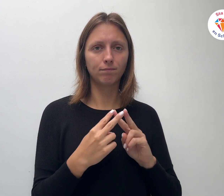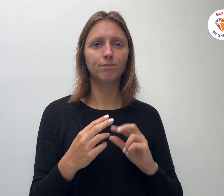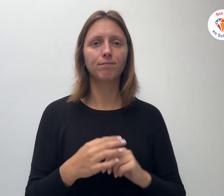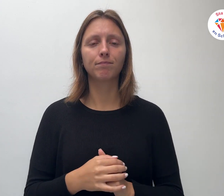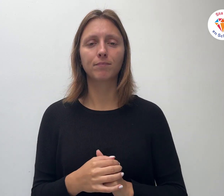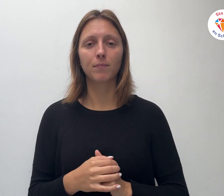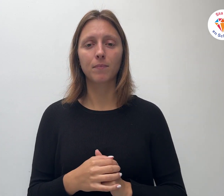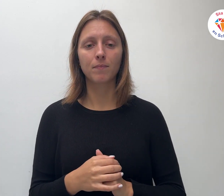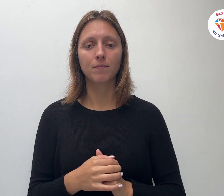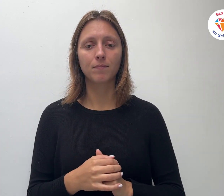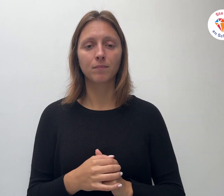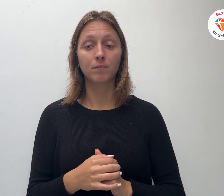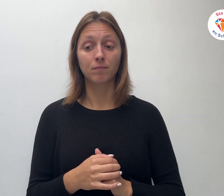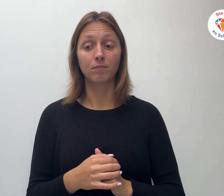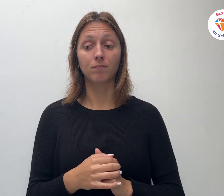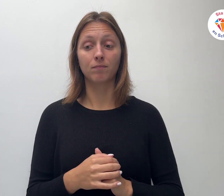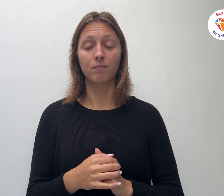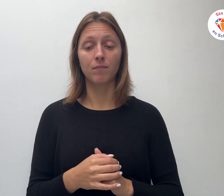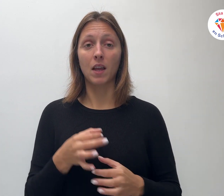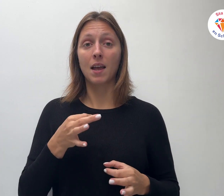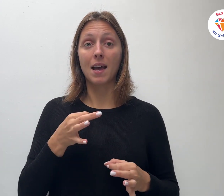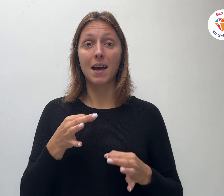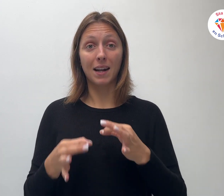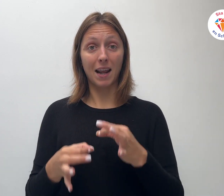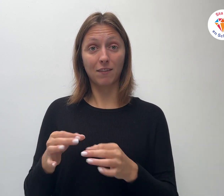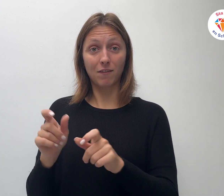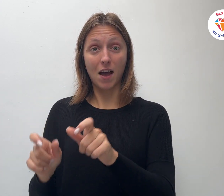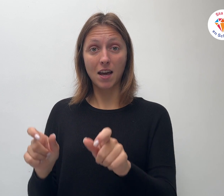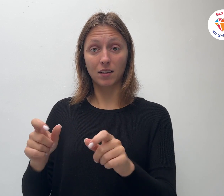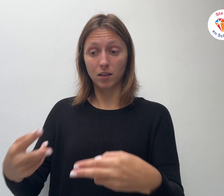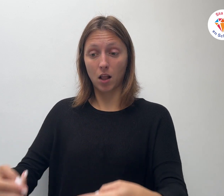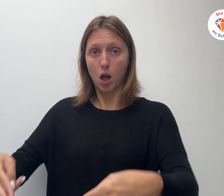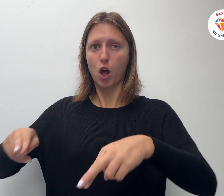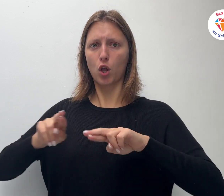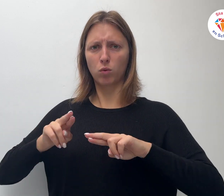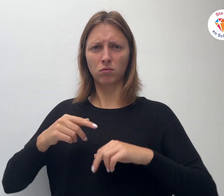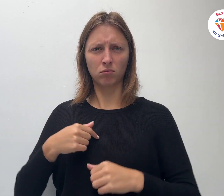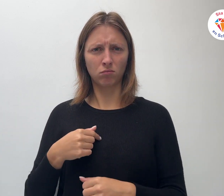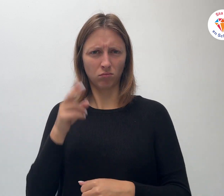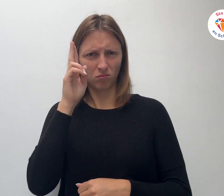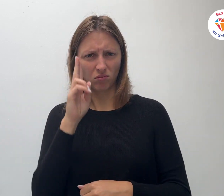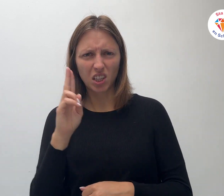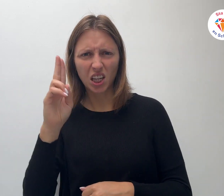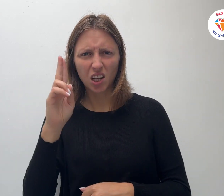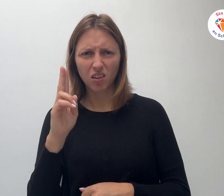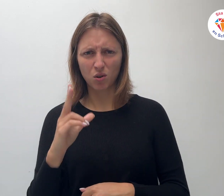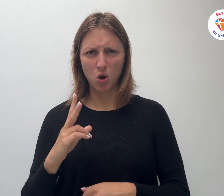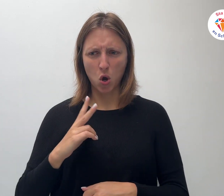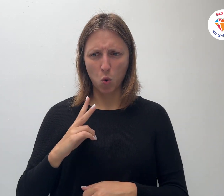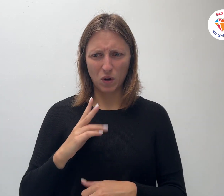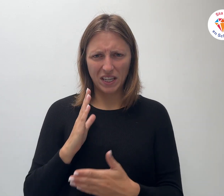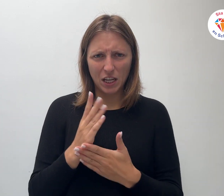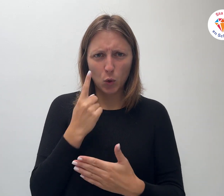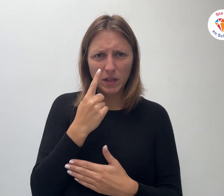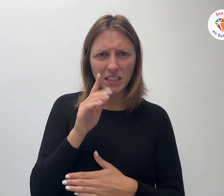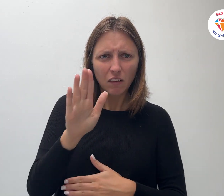Dan zal de rechtvaardigen hem antwoorden, Heere, wanneer hebben mij u hongerig gezien en te eten gegeven?